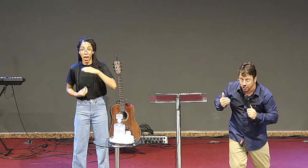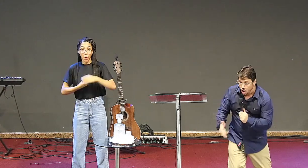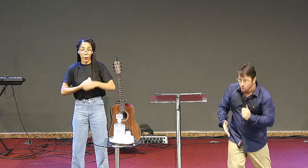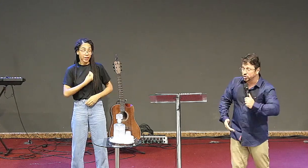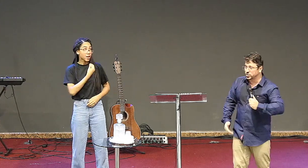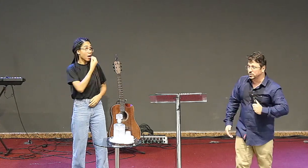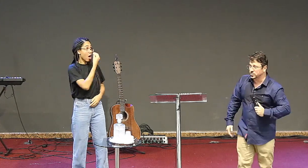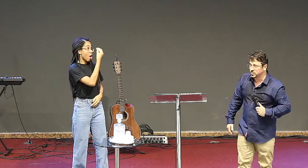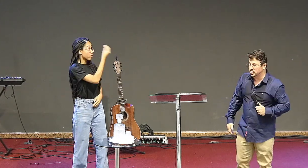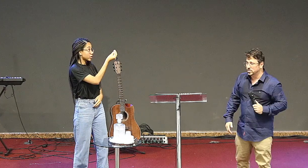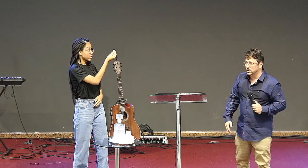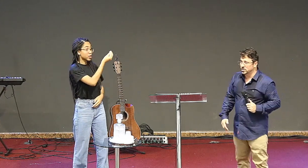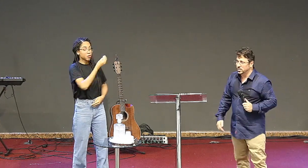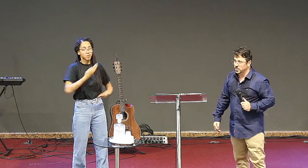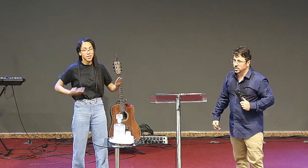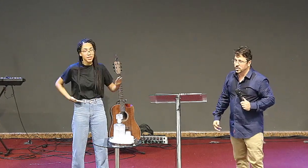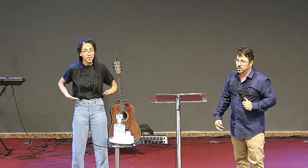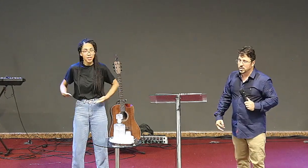por Jesus Jesus